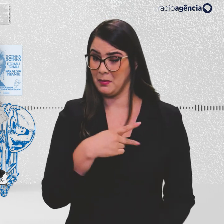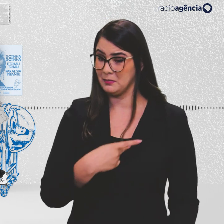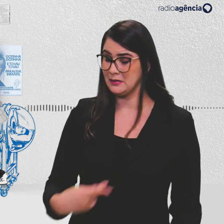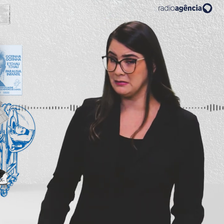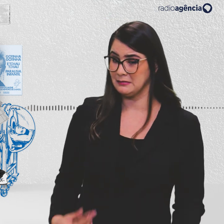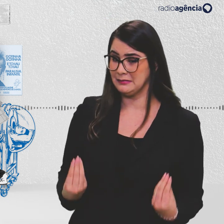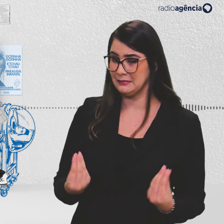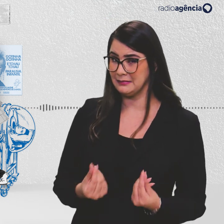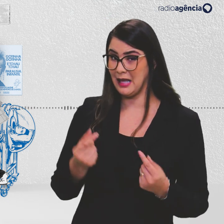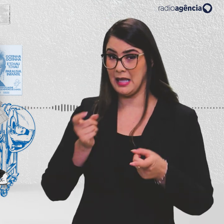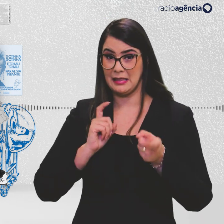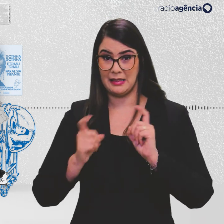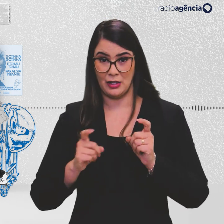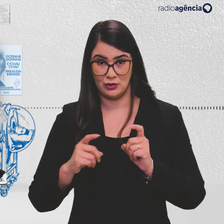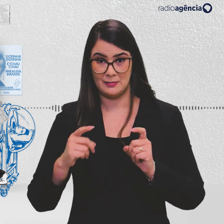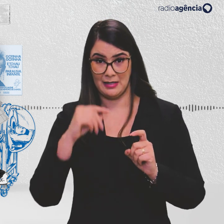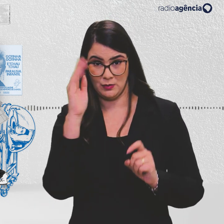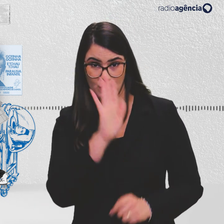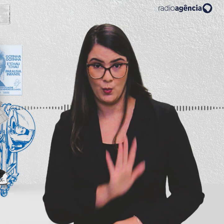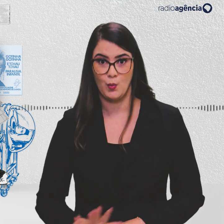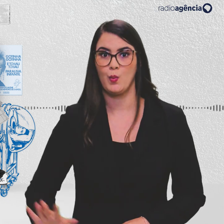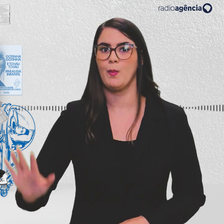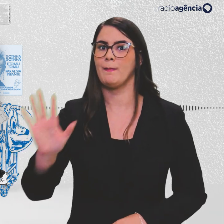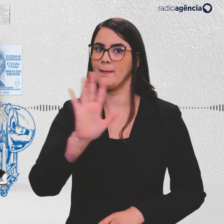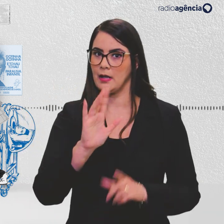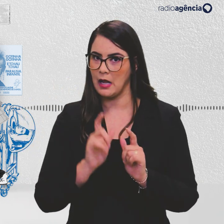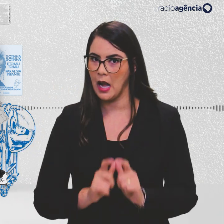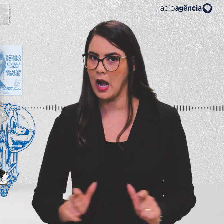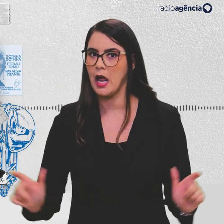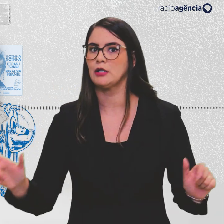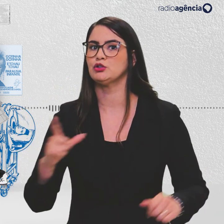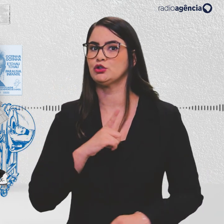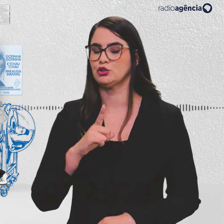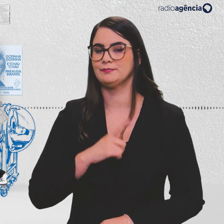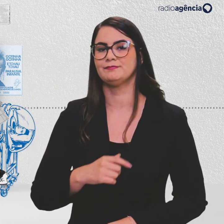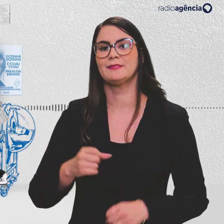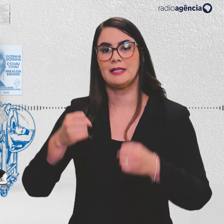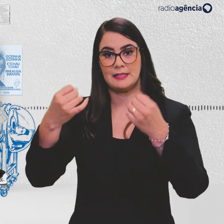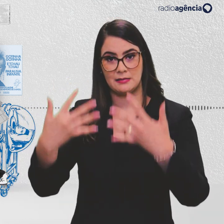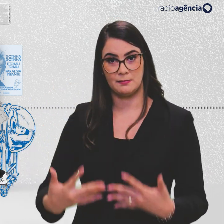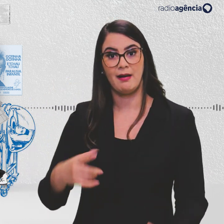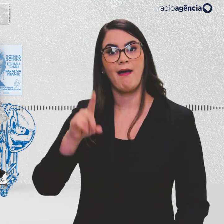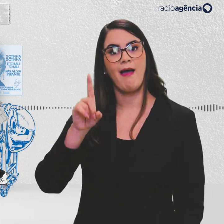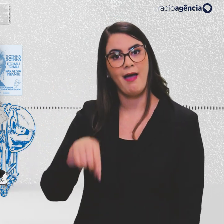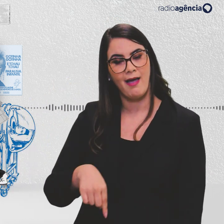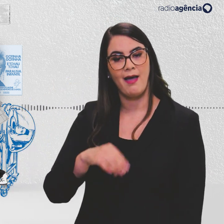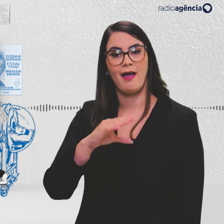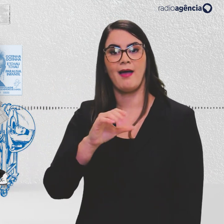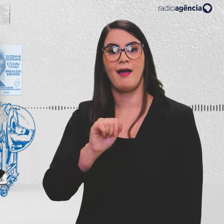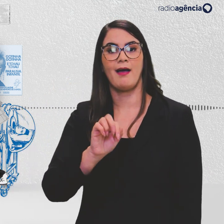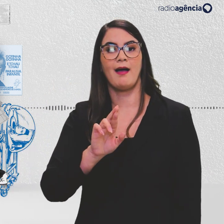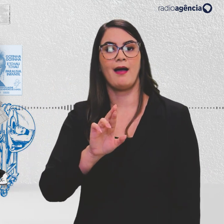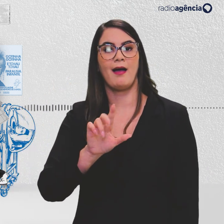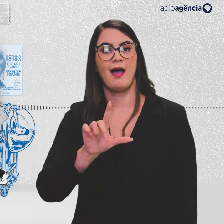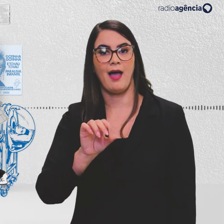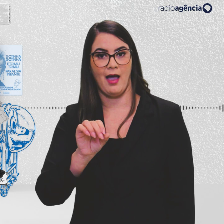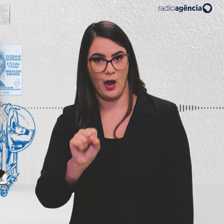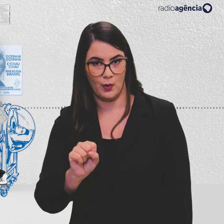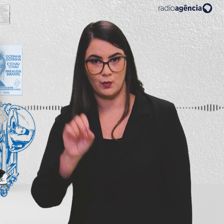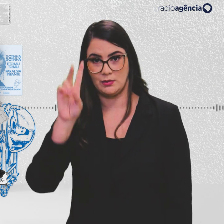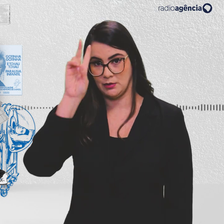e da administração do Distrito Federal era grande. Quem explica isso para a gente é o Carlos Fidelis Pontes,